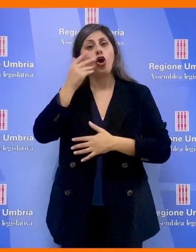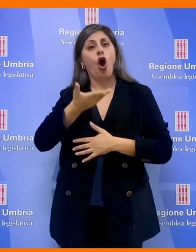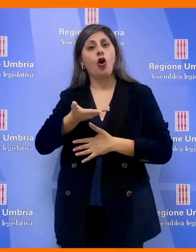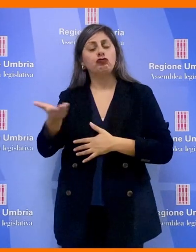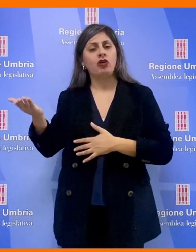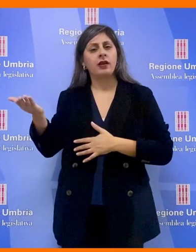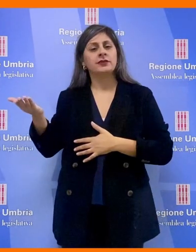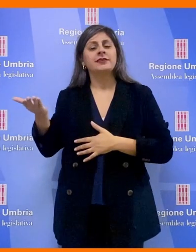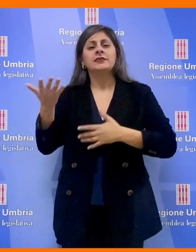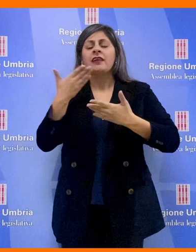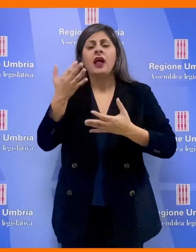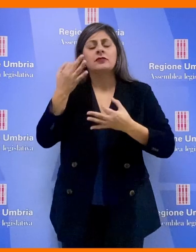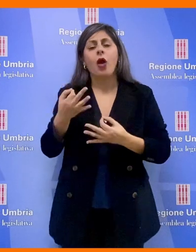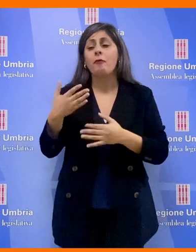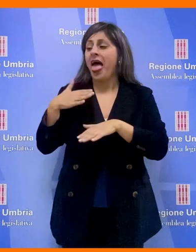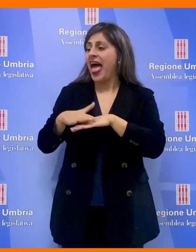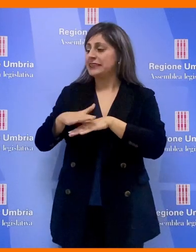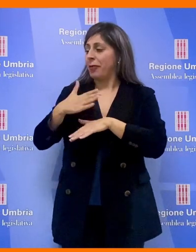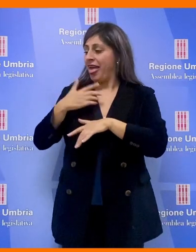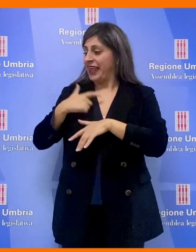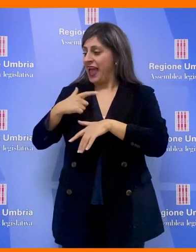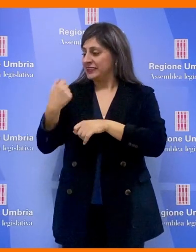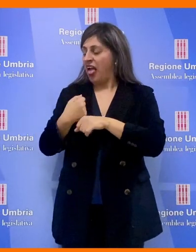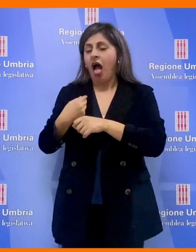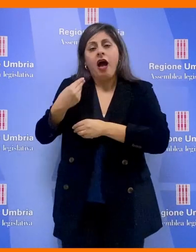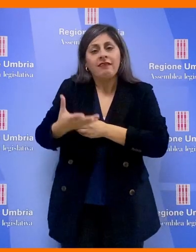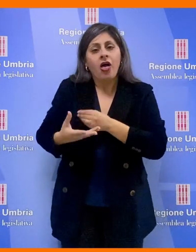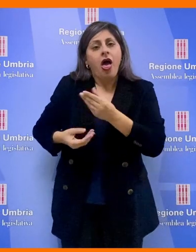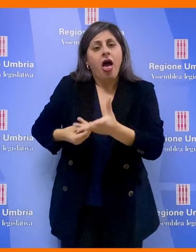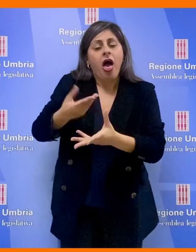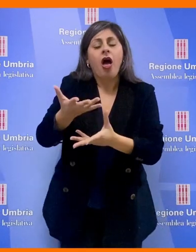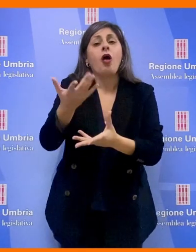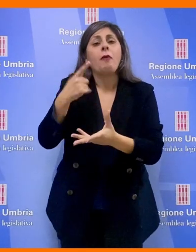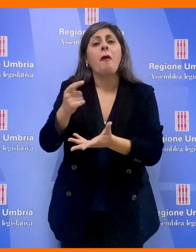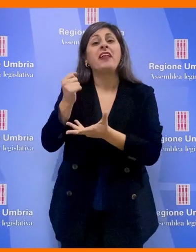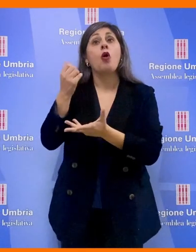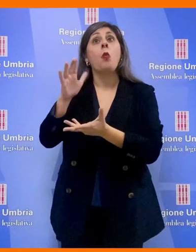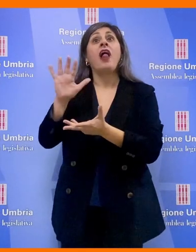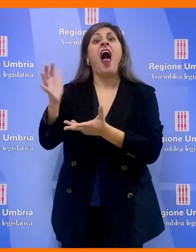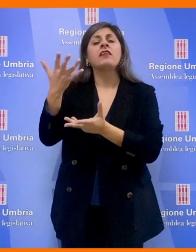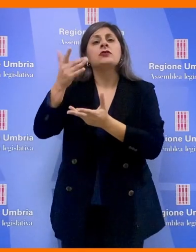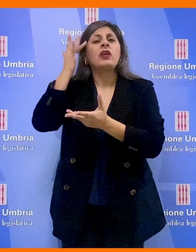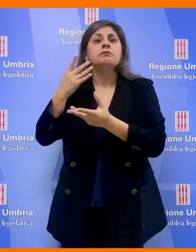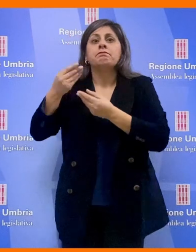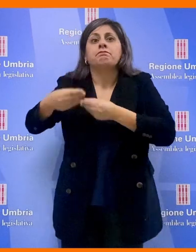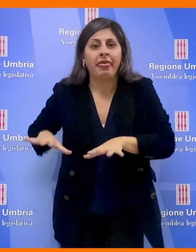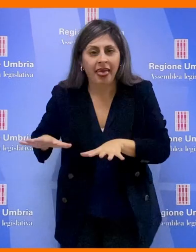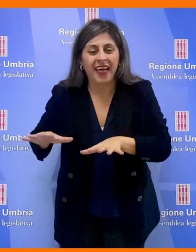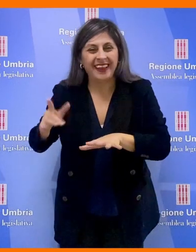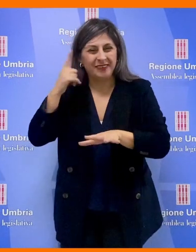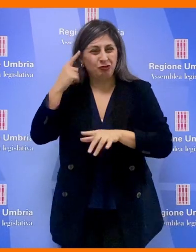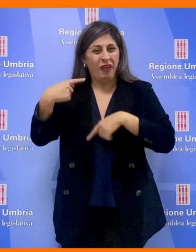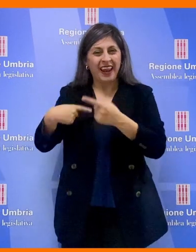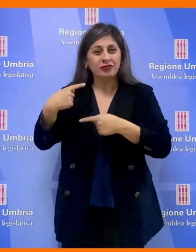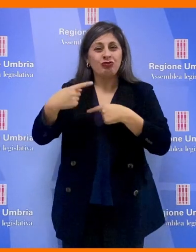attraverso anche il tramandare un'esperienza lavorativa per non disperdere un patrimonio culturale e artistico che rischia di quei cambi di